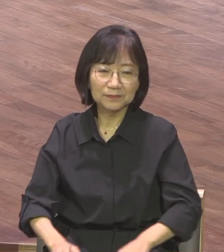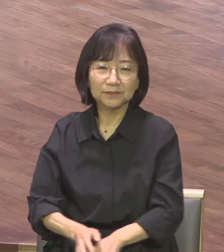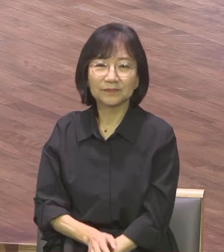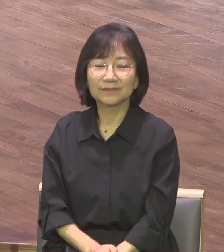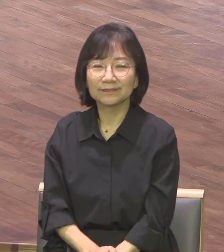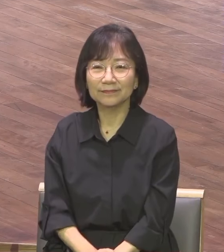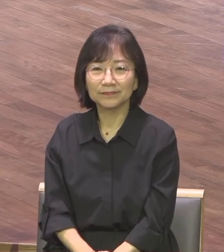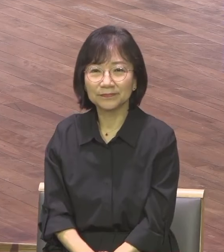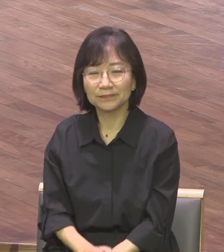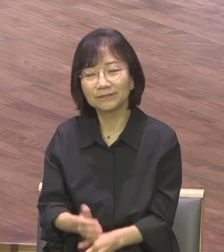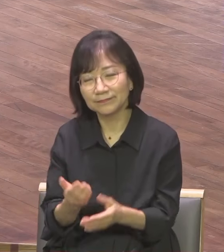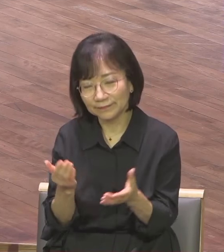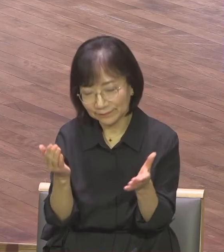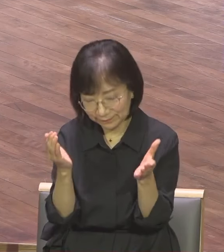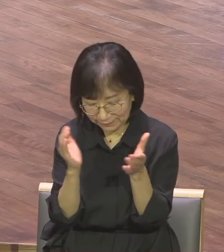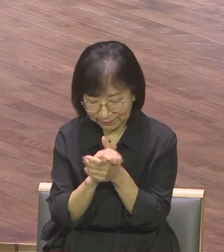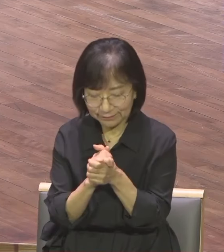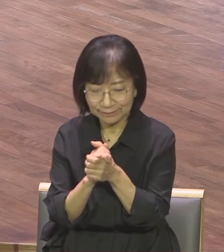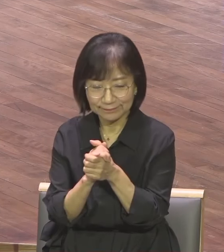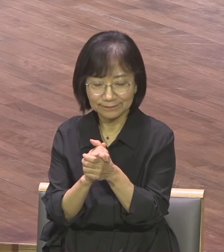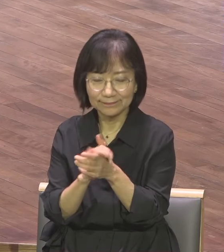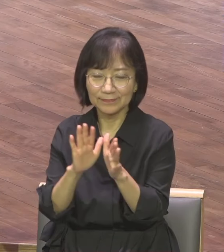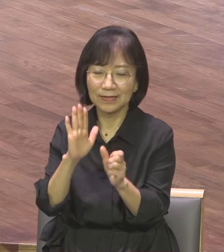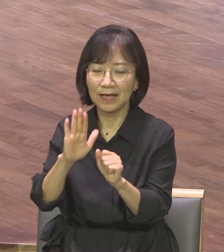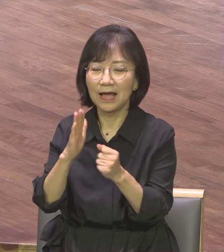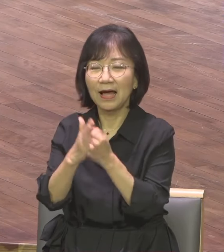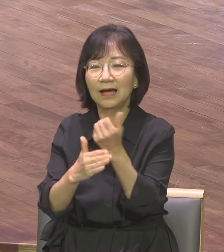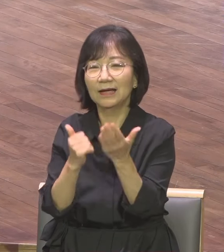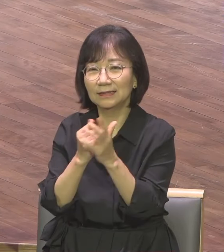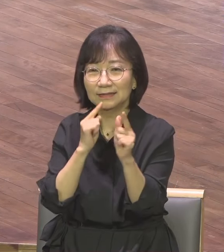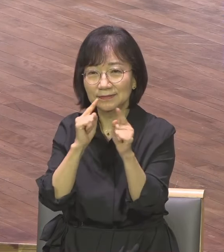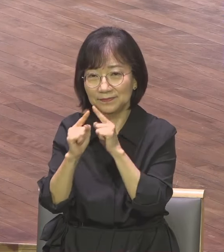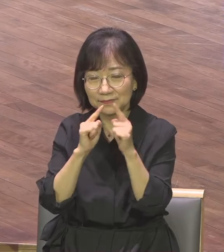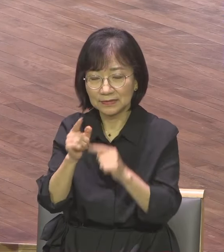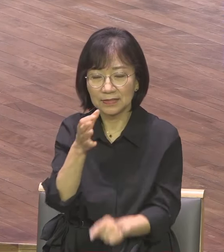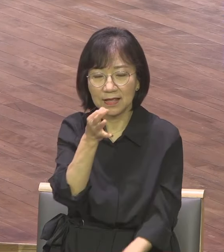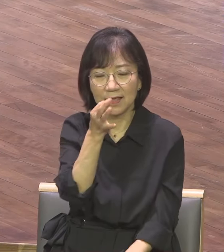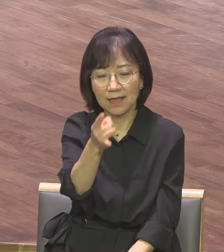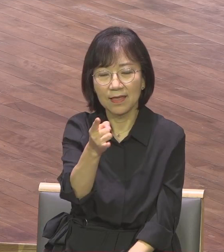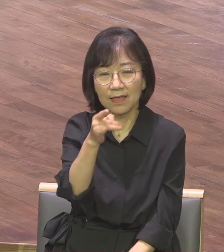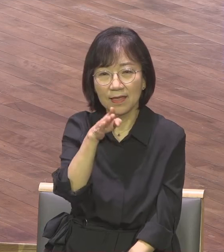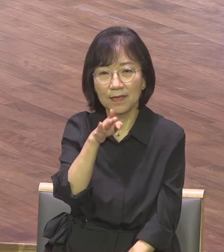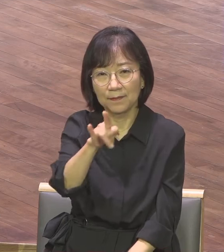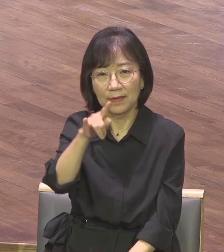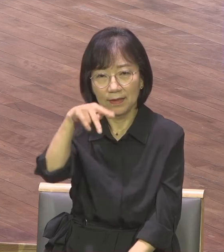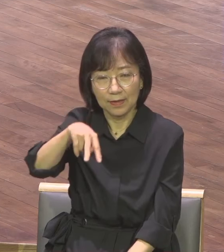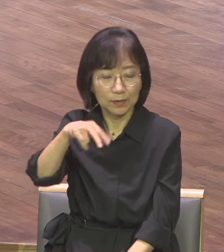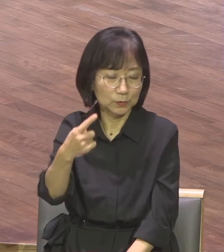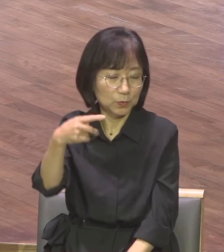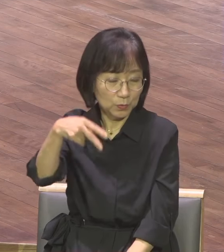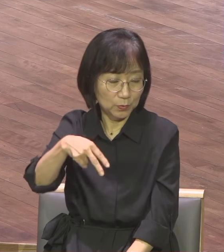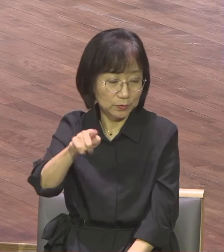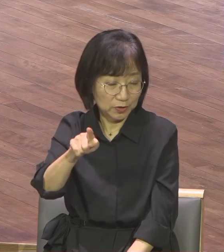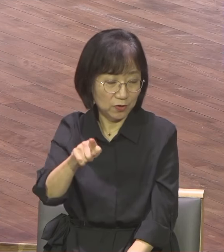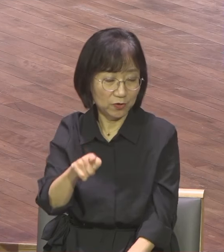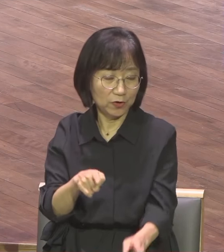아멘 오늘 은혜 받고 성취될 하나님의 말씀은 예배소수 1장 1절에서 6절 말씀입니다